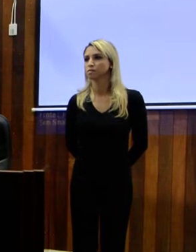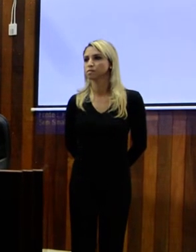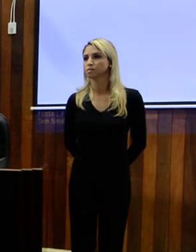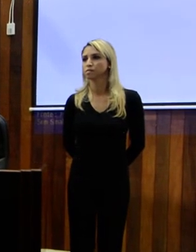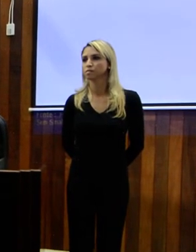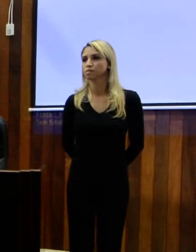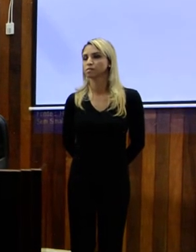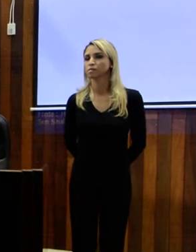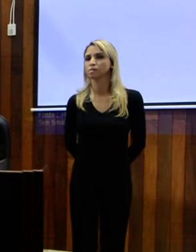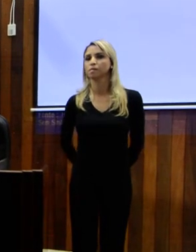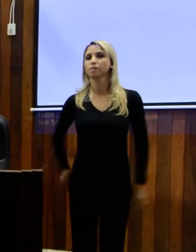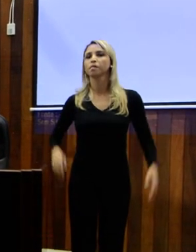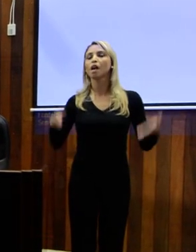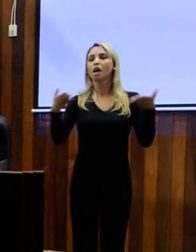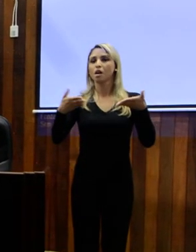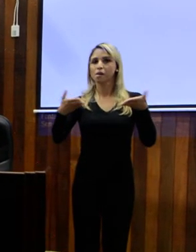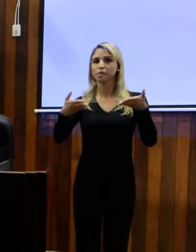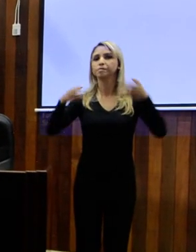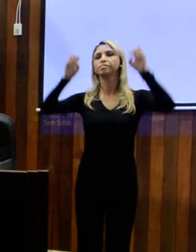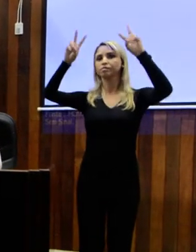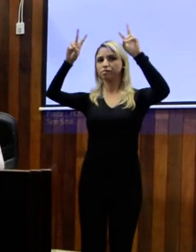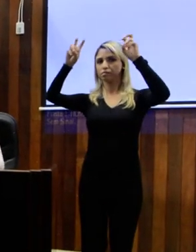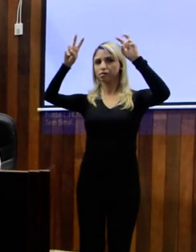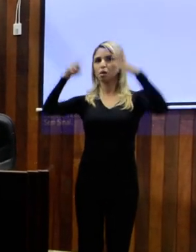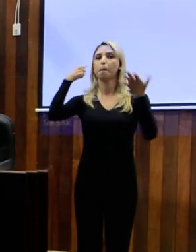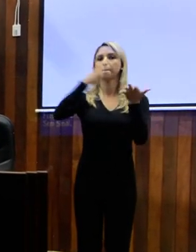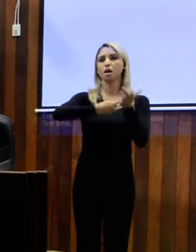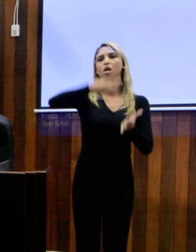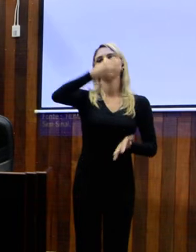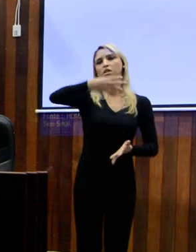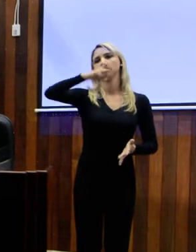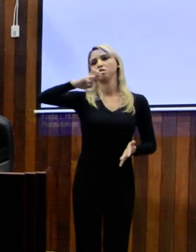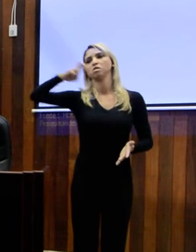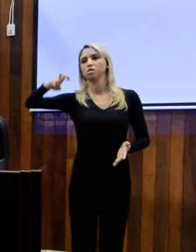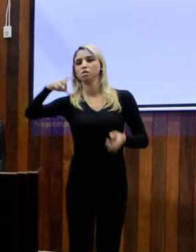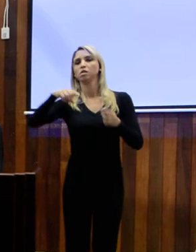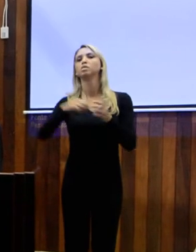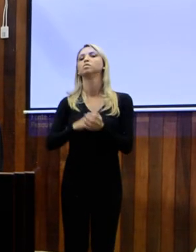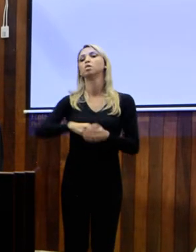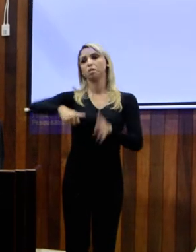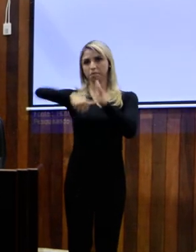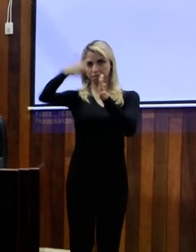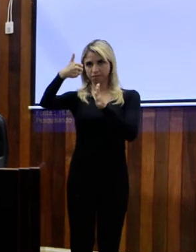O Marco 355, na primeira edição